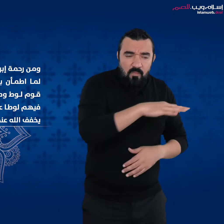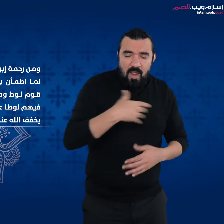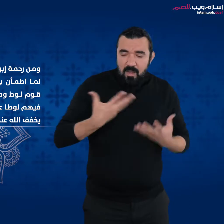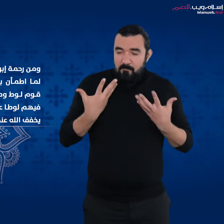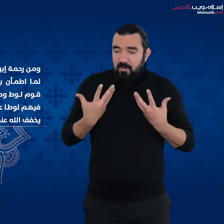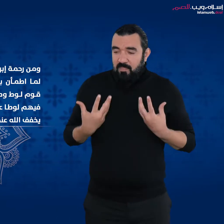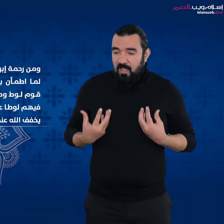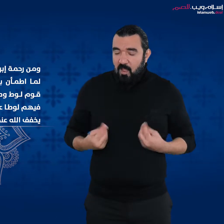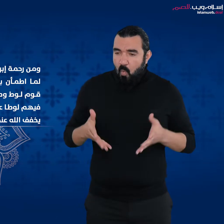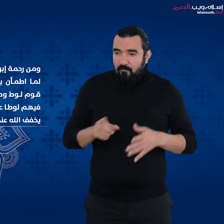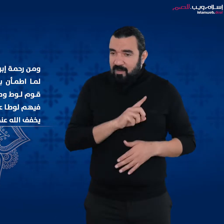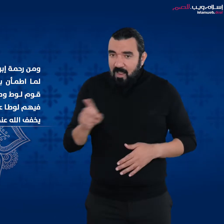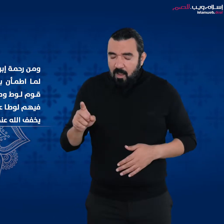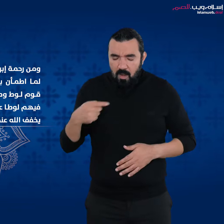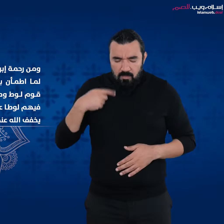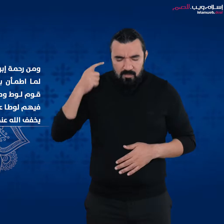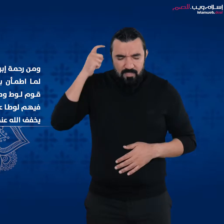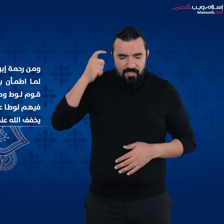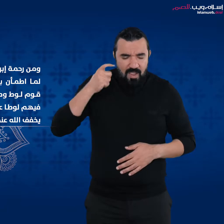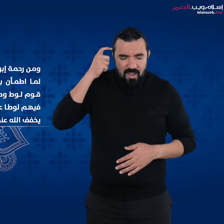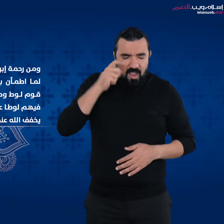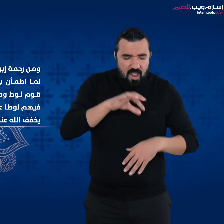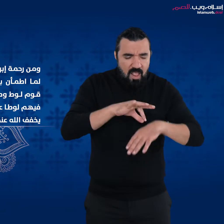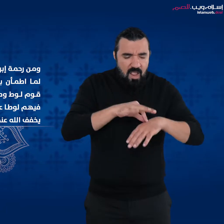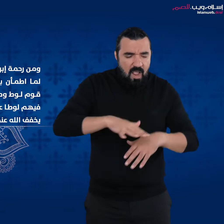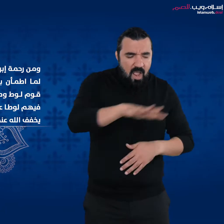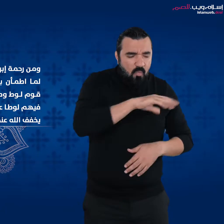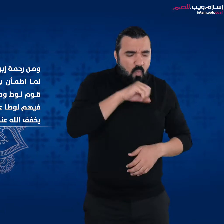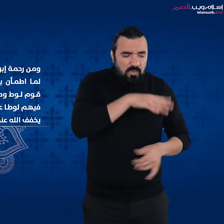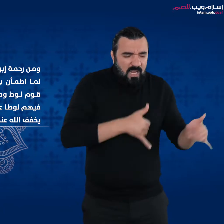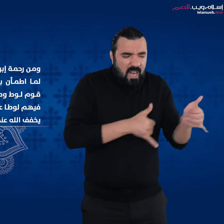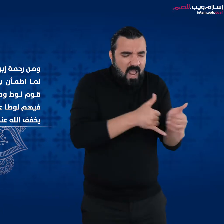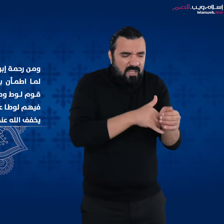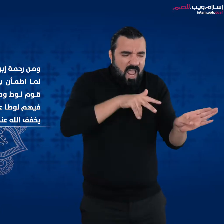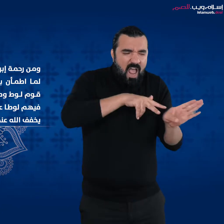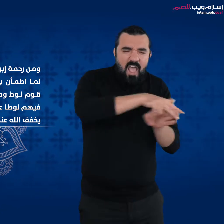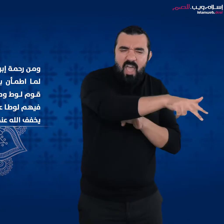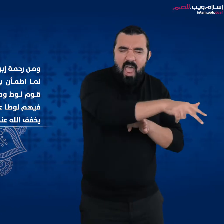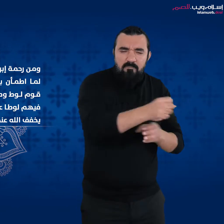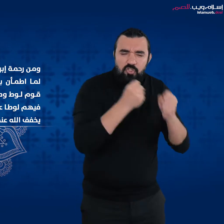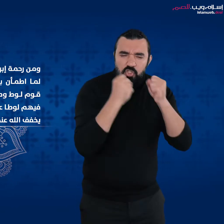تذكر قوم لوط وما سيحل بهم من عذاب الله